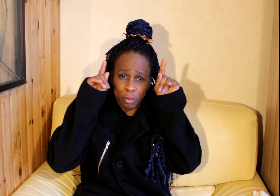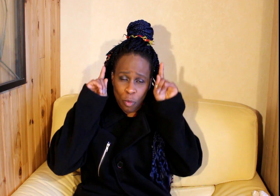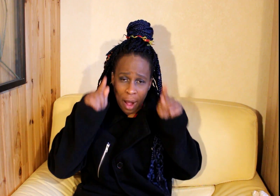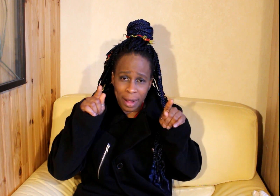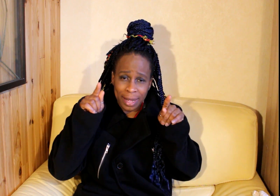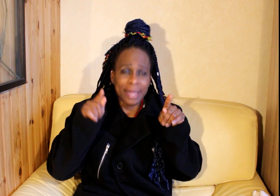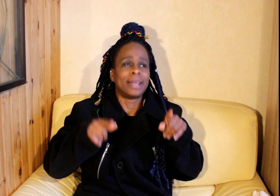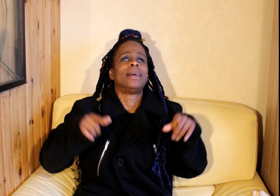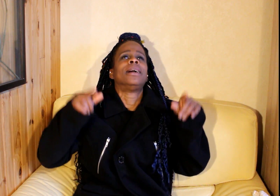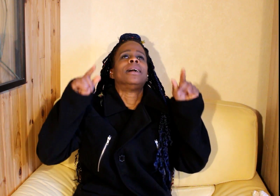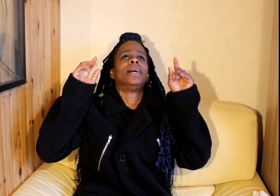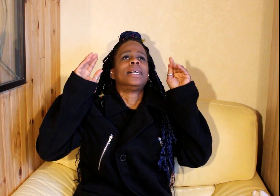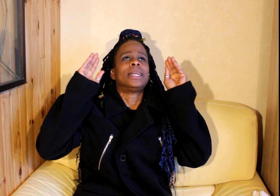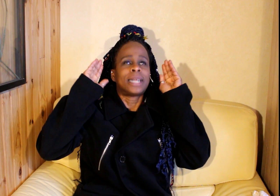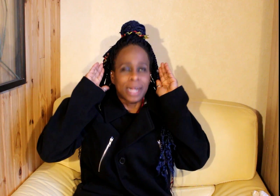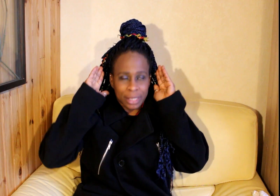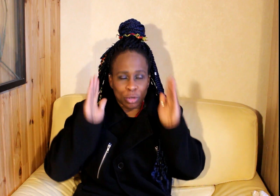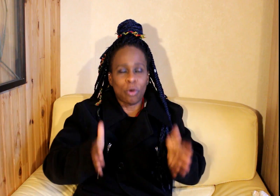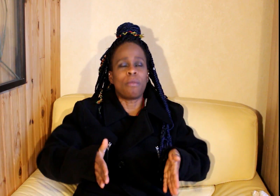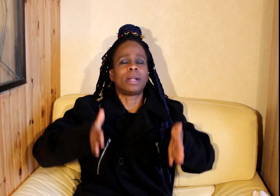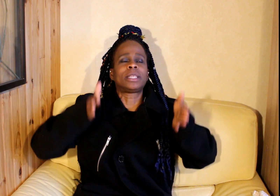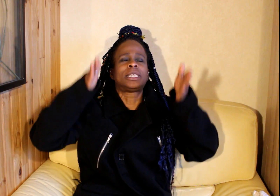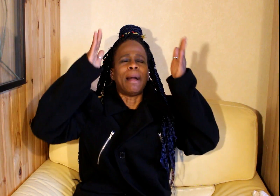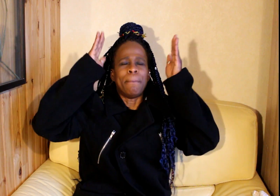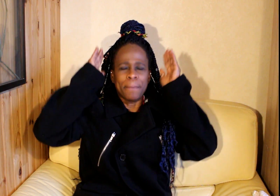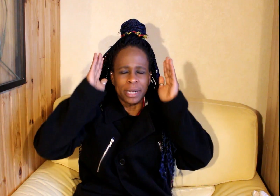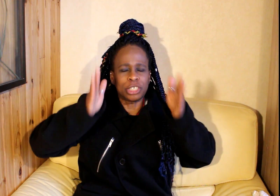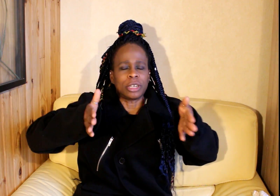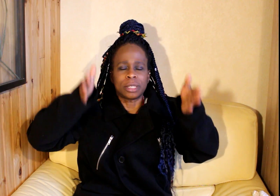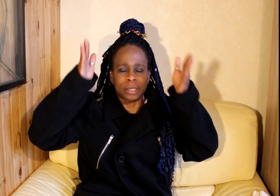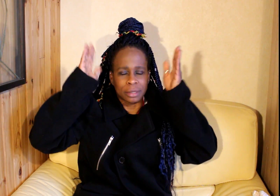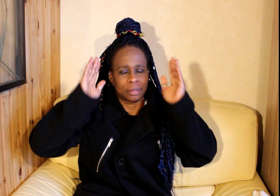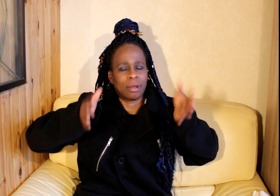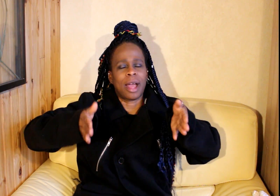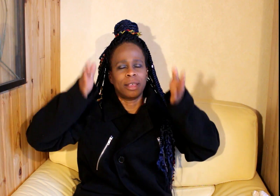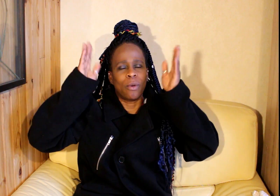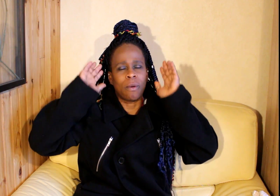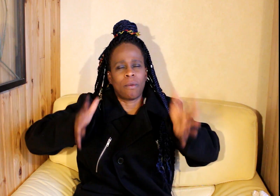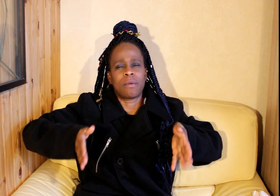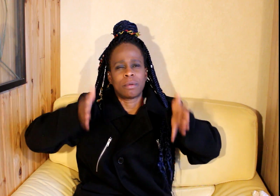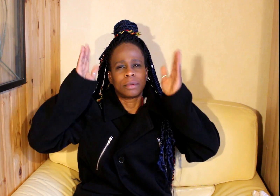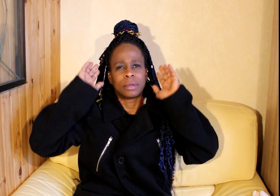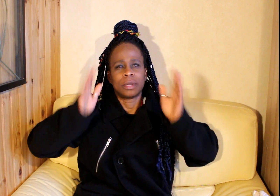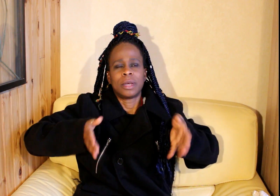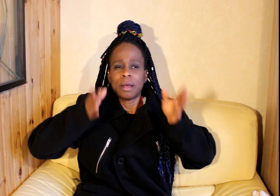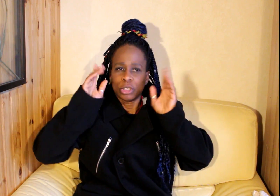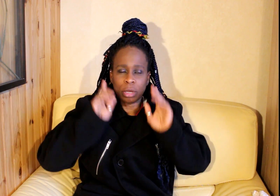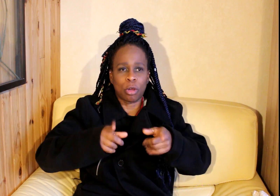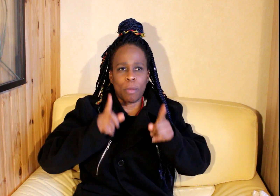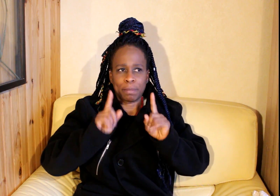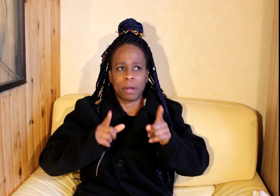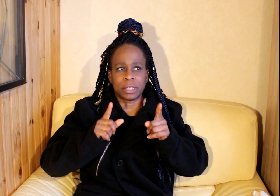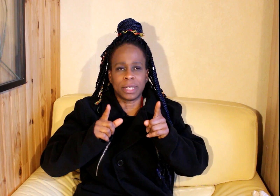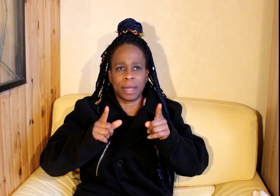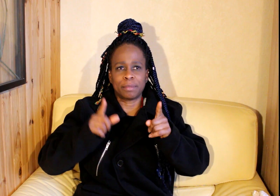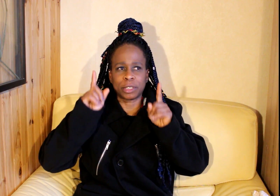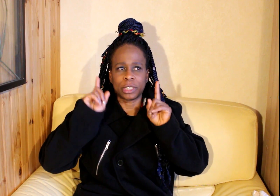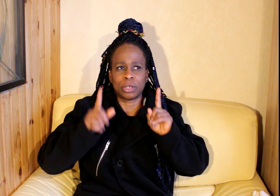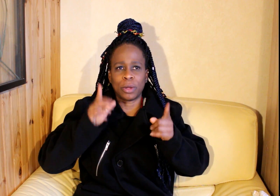Moi Quand tu commandes T'as mille chances De gagner au concours Ceux qui ne commandent pas aussi Parce que je